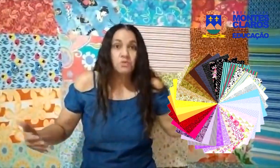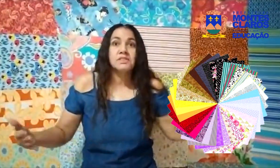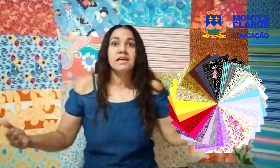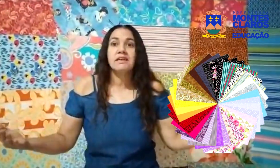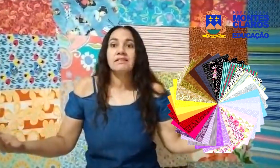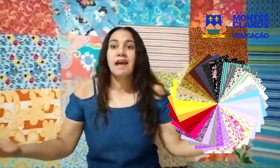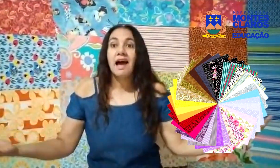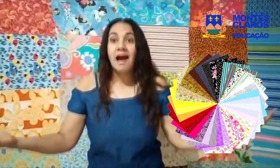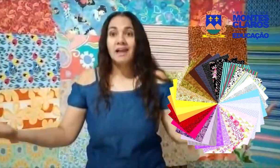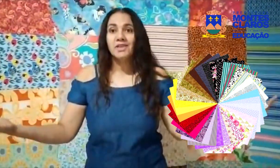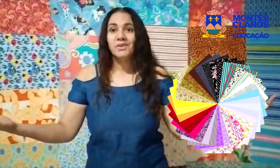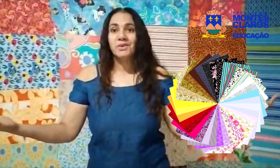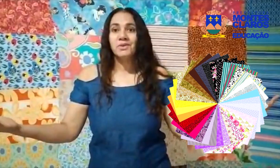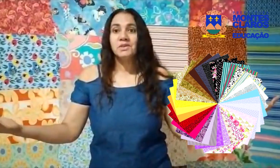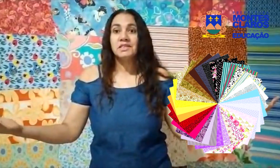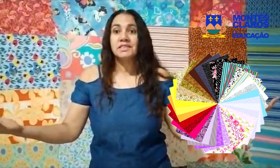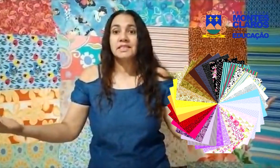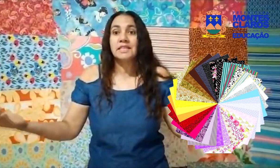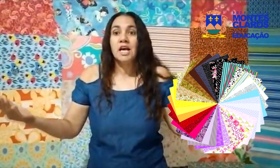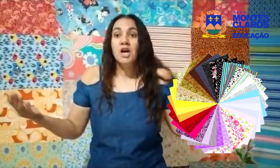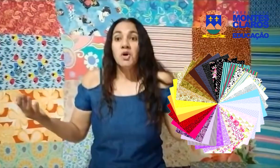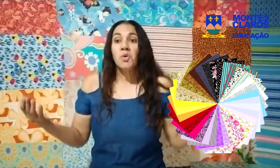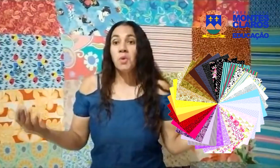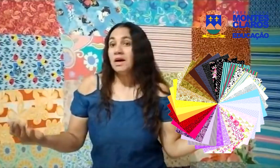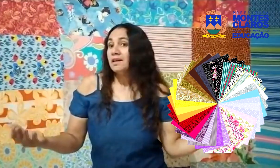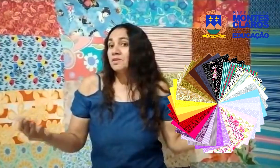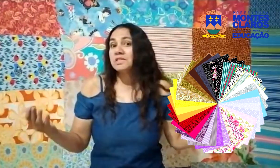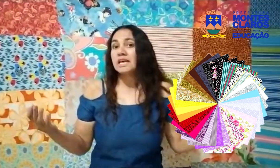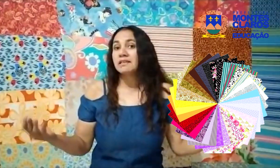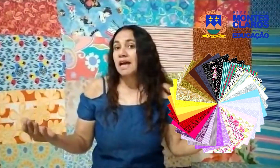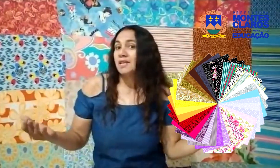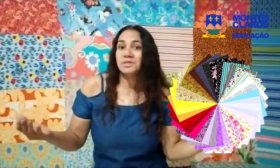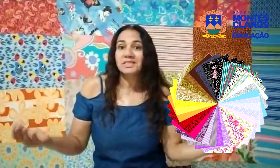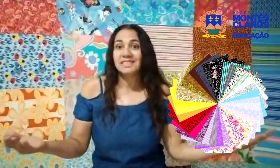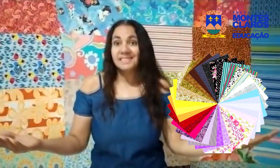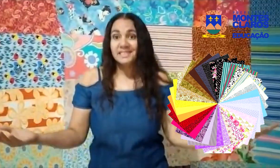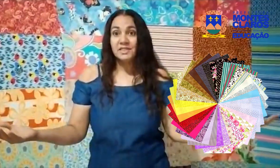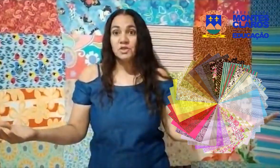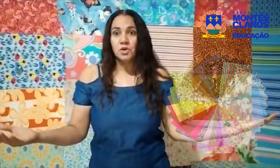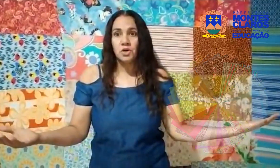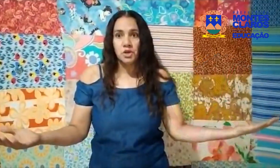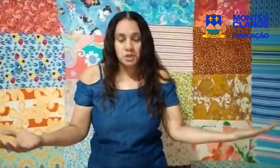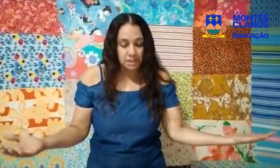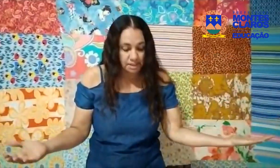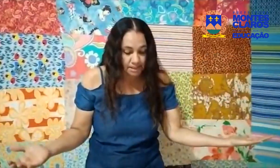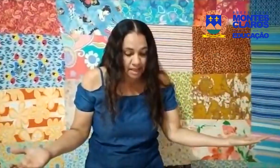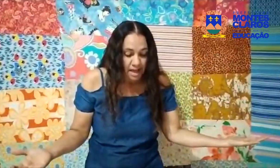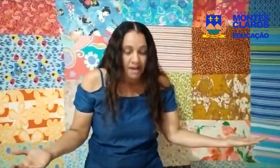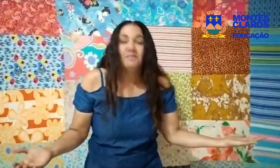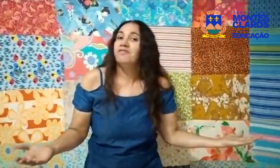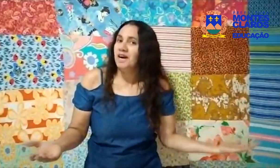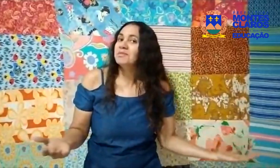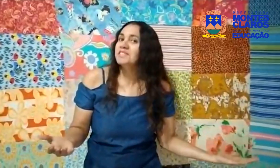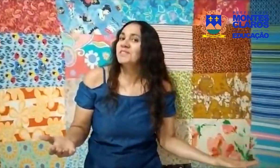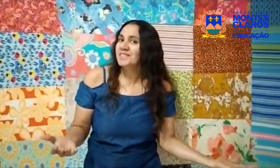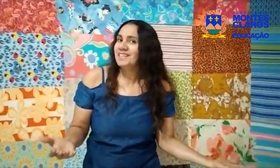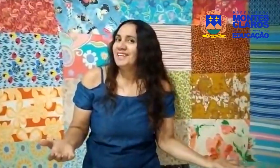Quantos retalhos, quantos retalhos lindos Vamos escolher?